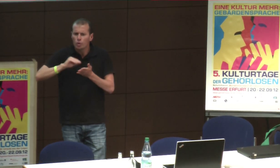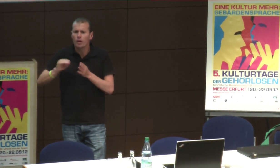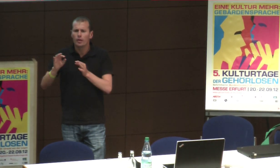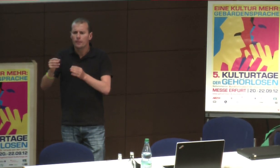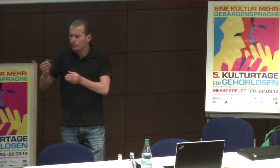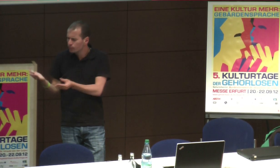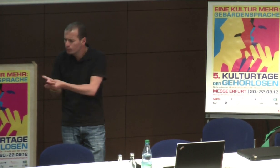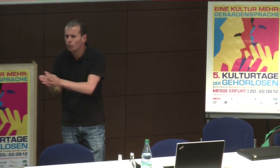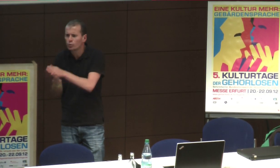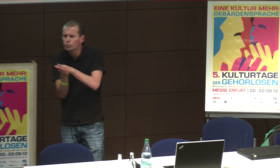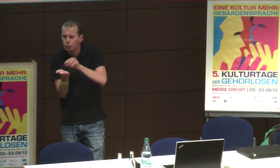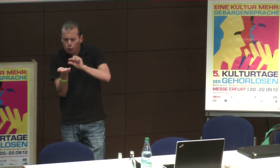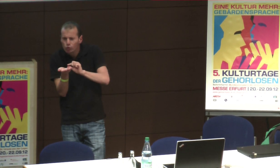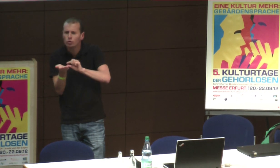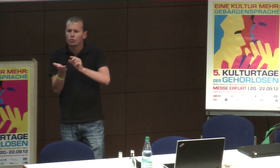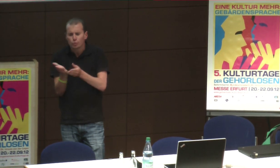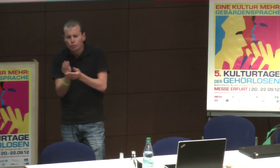zum Beispiel, da hat man ja immer wirklich immer nur,